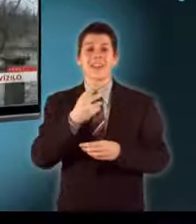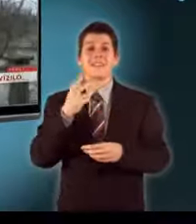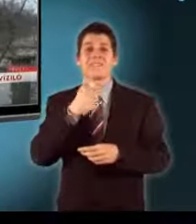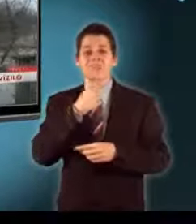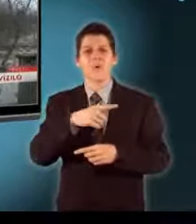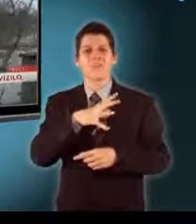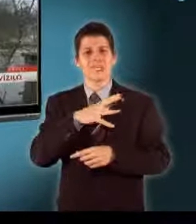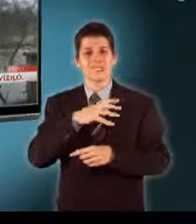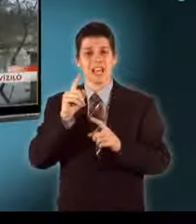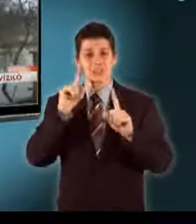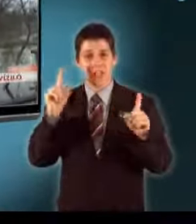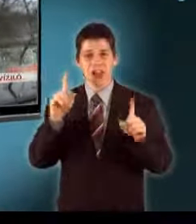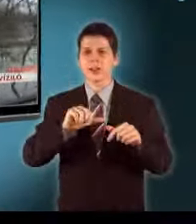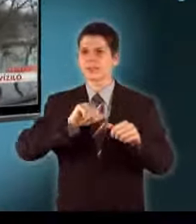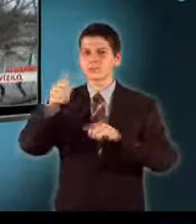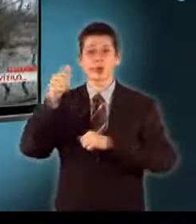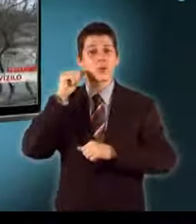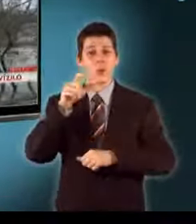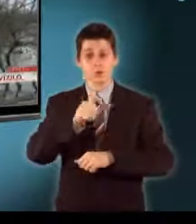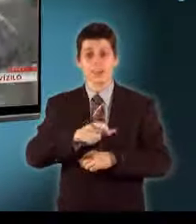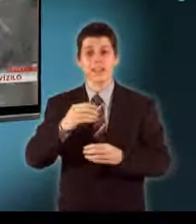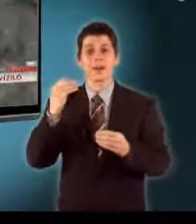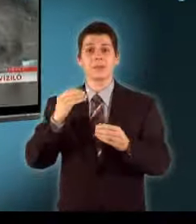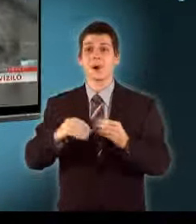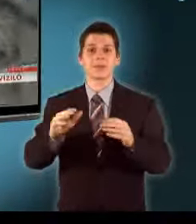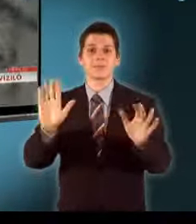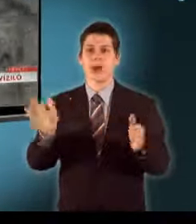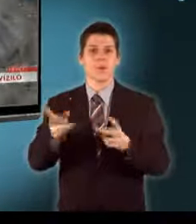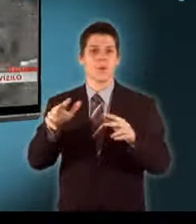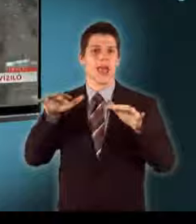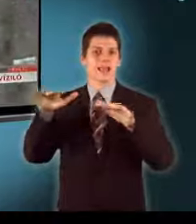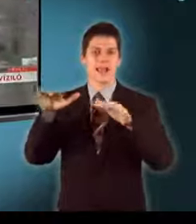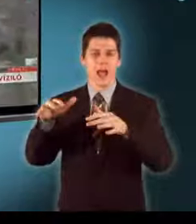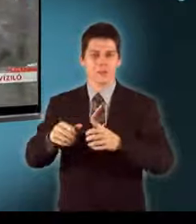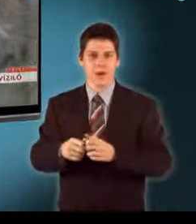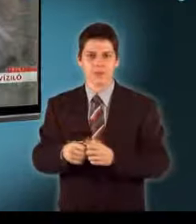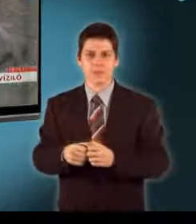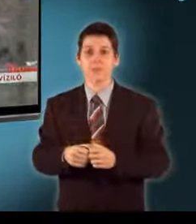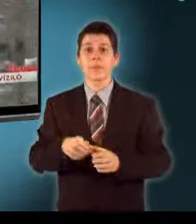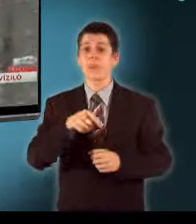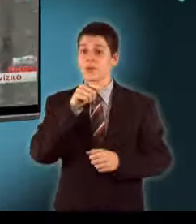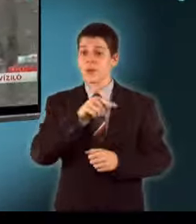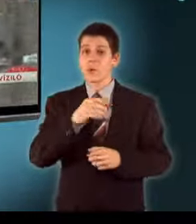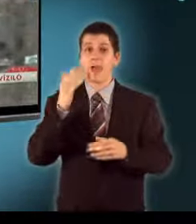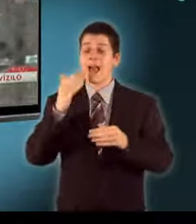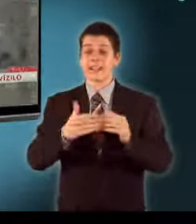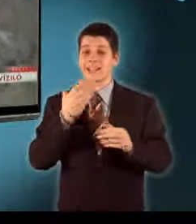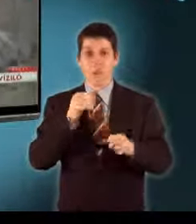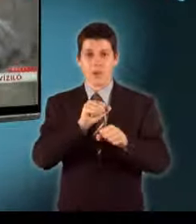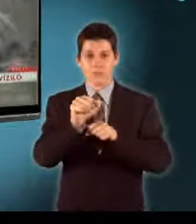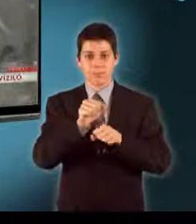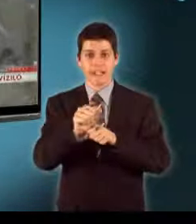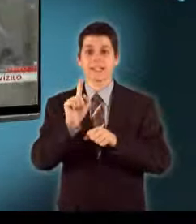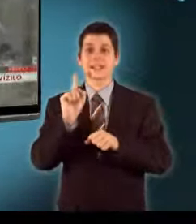állatként tartják számon Különösen a nőstények kiszámíthatatlanok Bármikor, bárkire vár támadhatnak Nikica eddig nem bántott